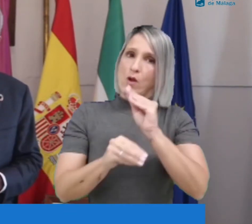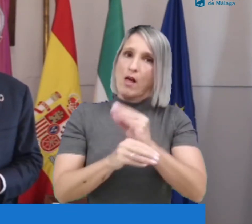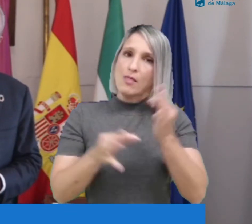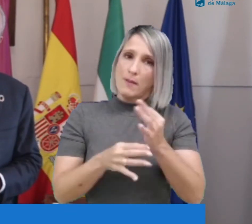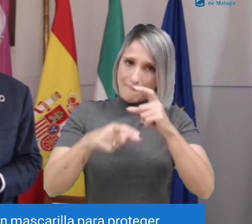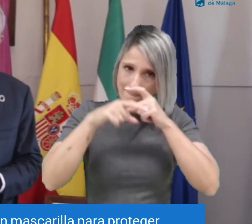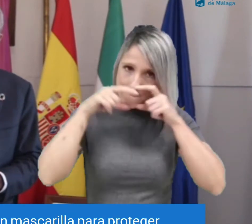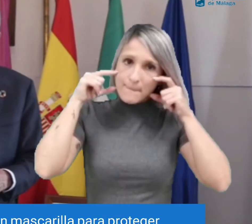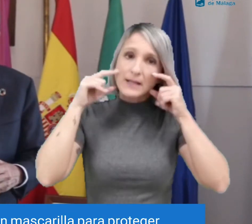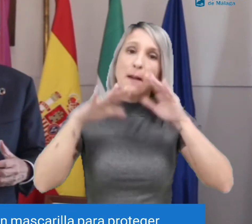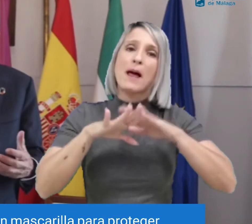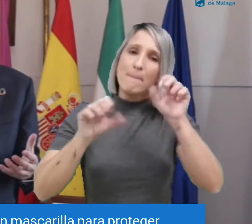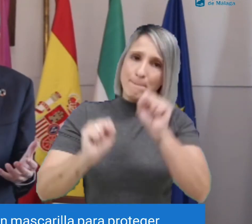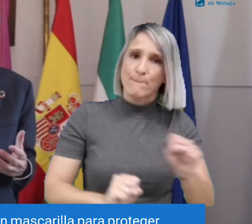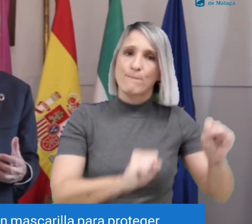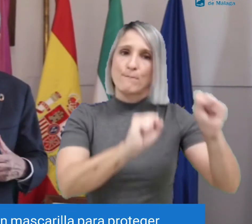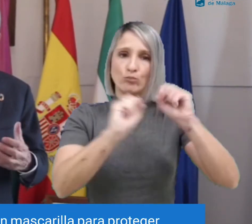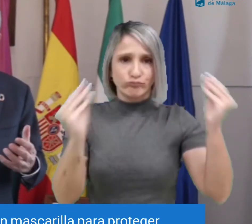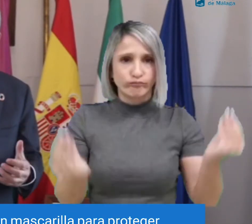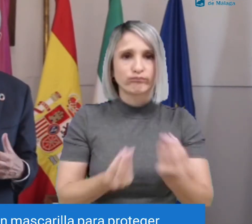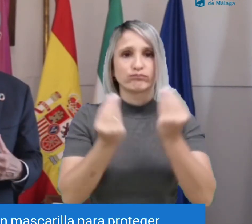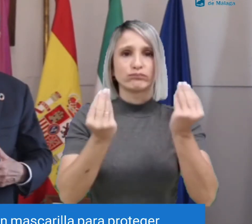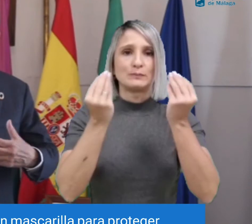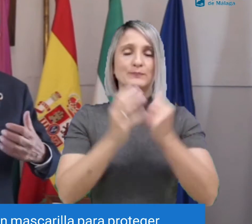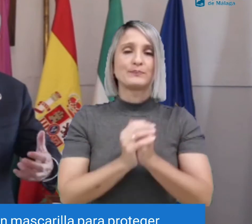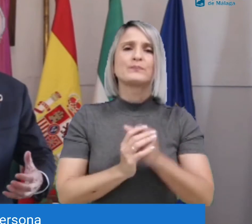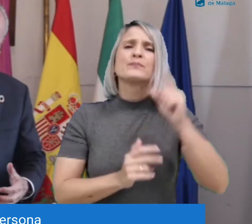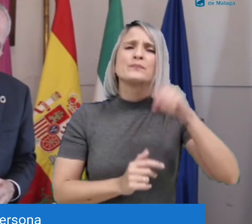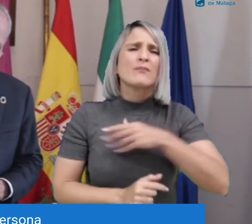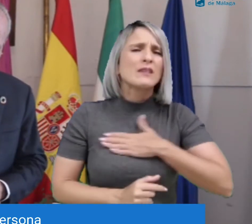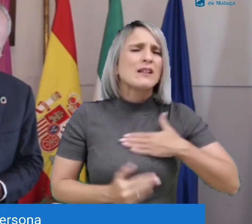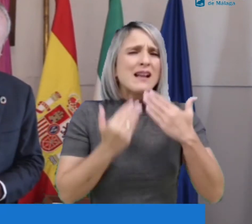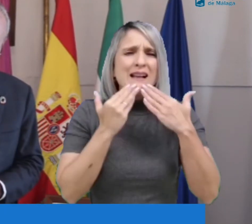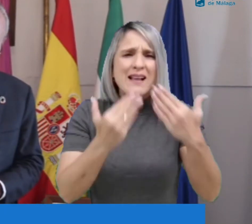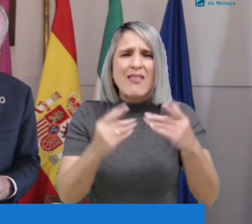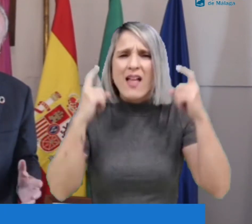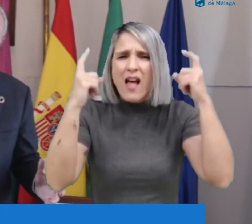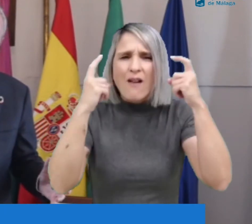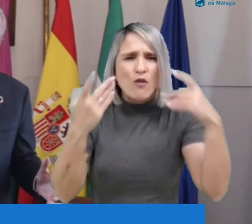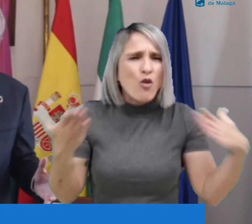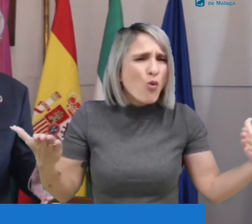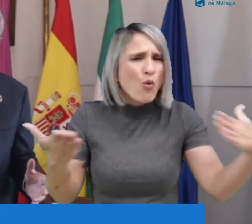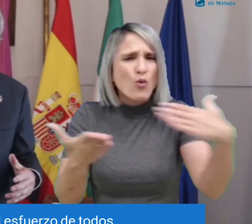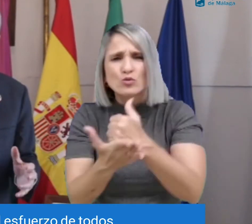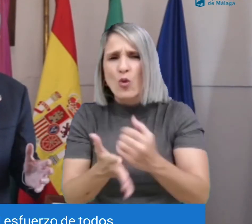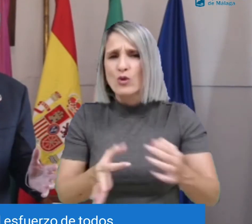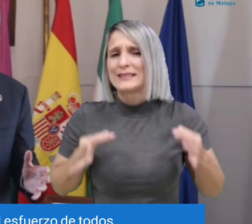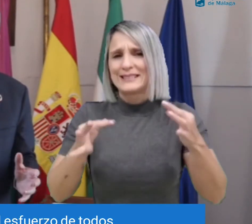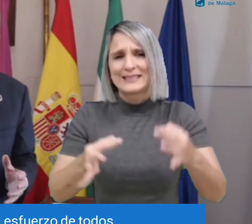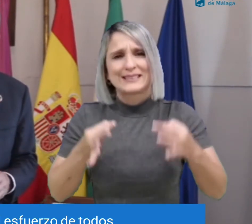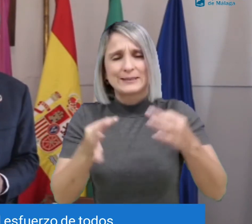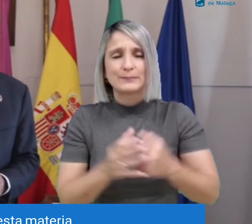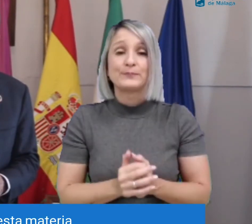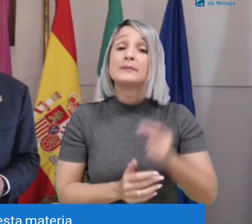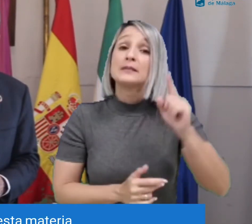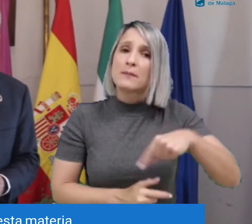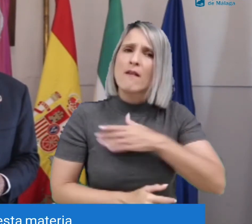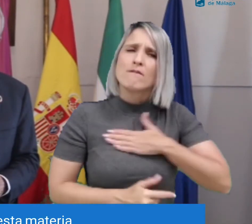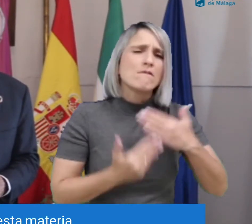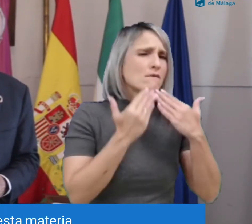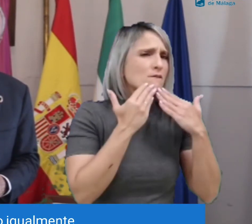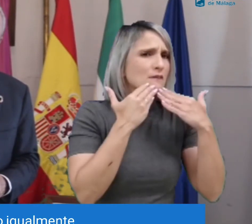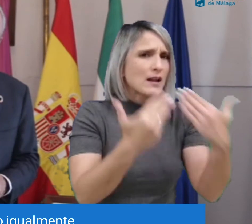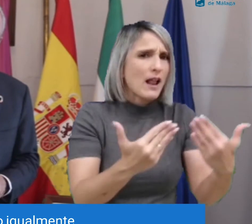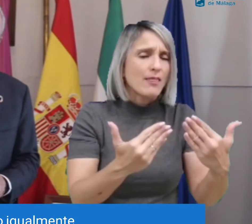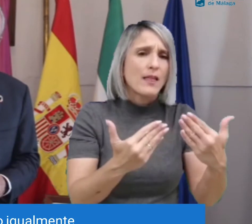mayor, que haga prudente el ir con mascarilla para proteger a esa persona. Quiero agradecer el esfuerzo de todos, siempre,